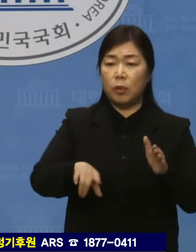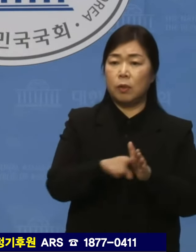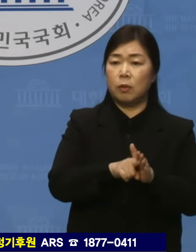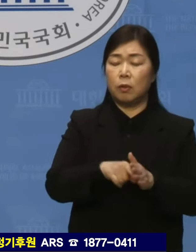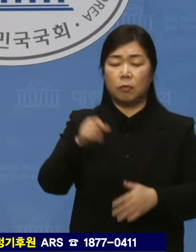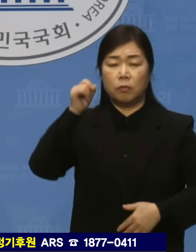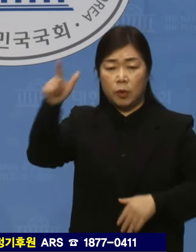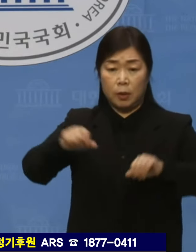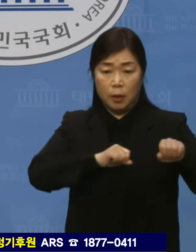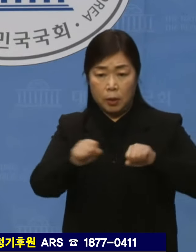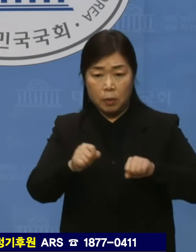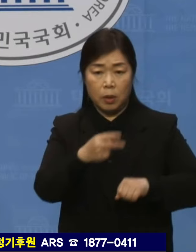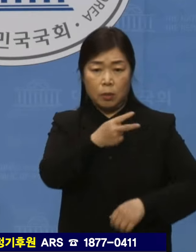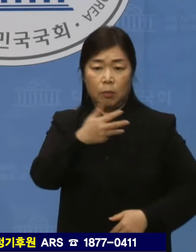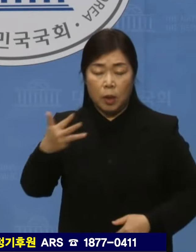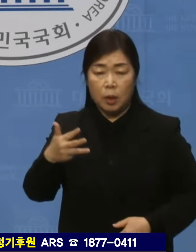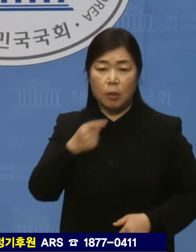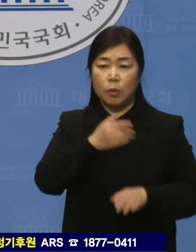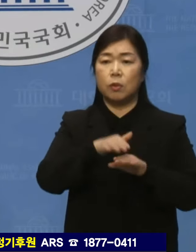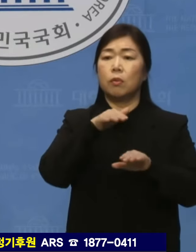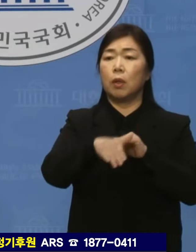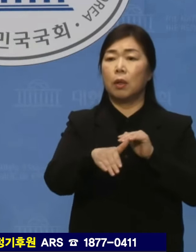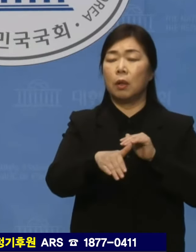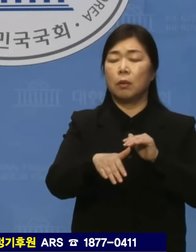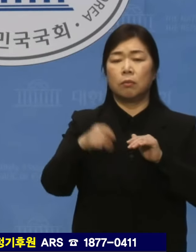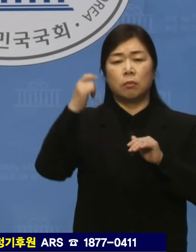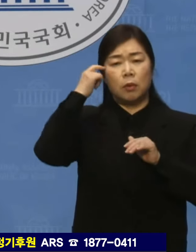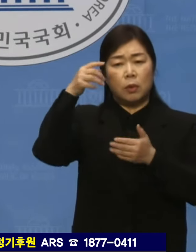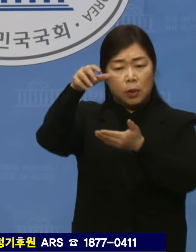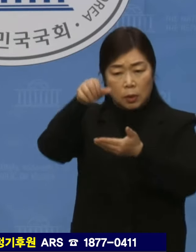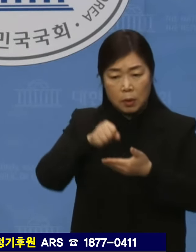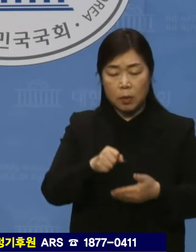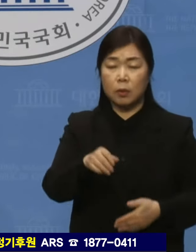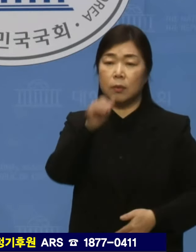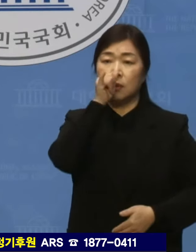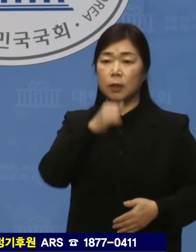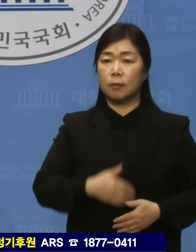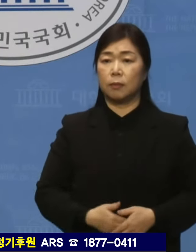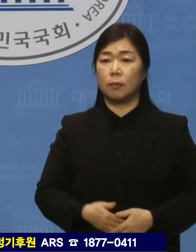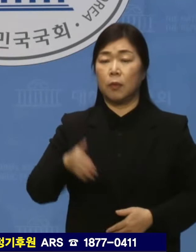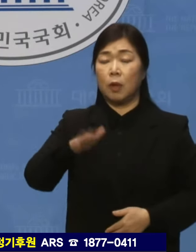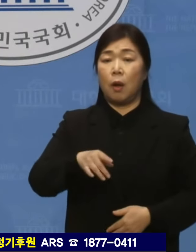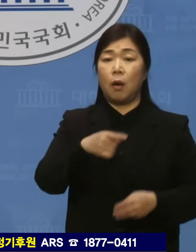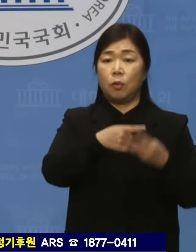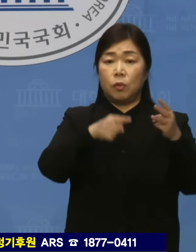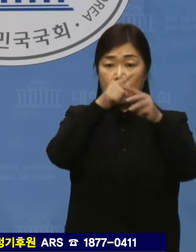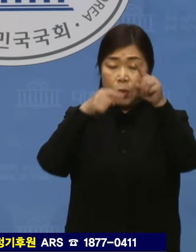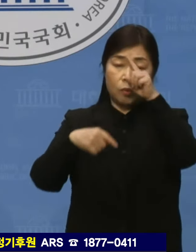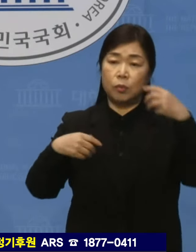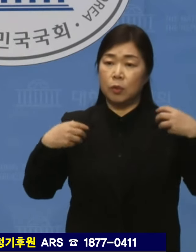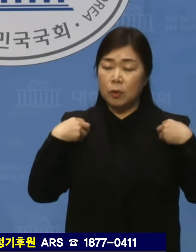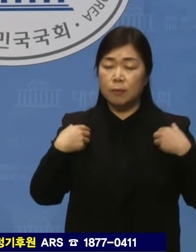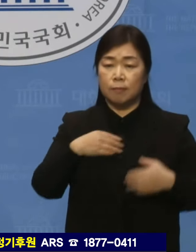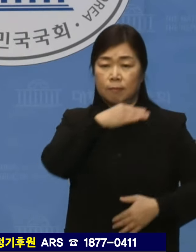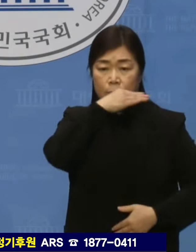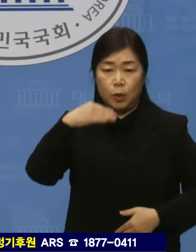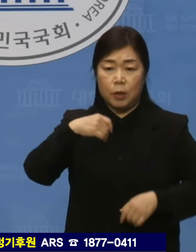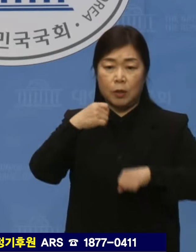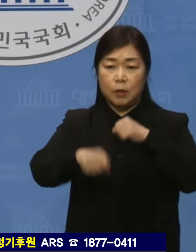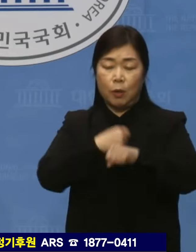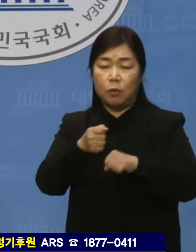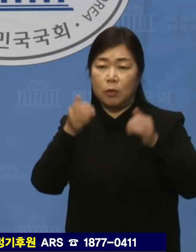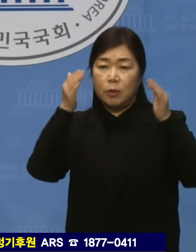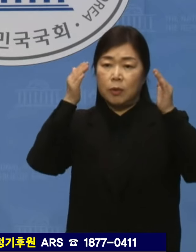민주운동의 숭고한 정신에서 시작되었습니다. 그러나 윤석열 정권은 정의와 자유를 향한 우리